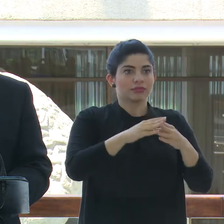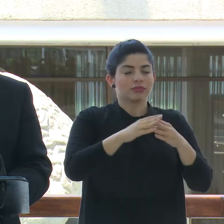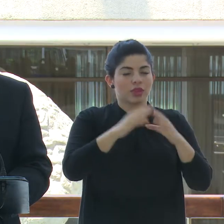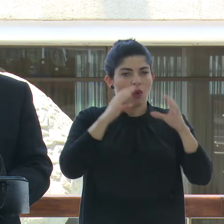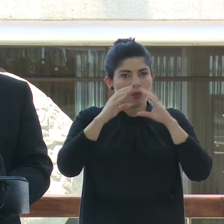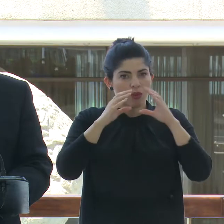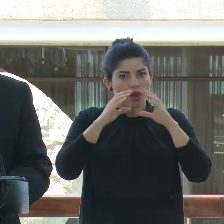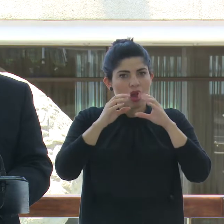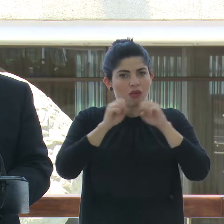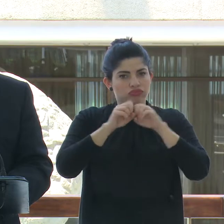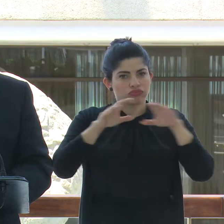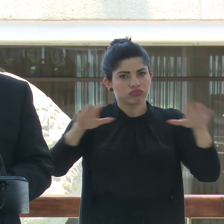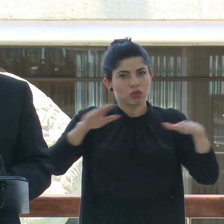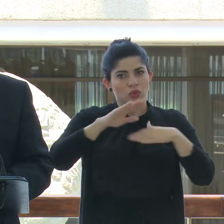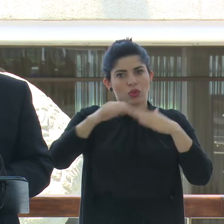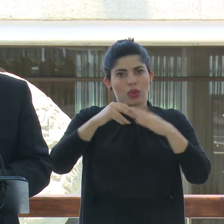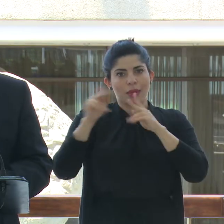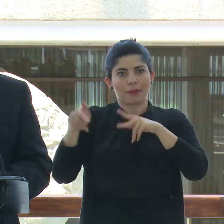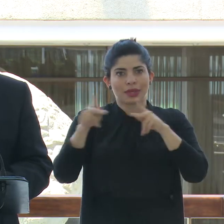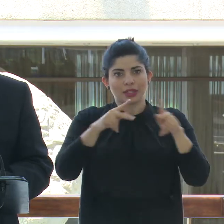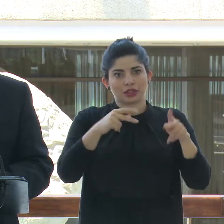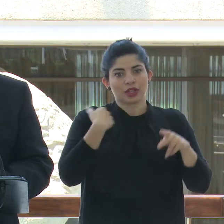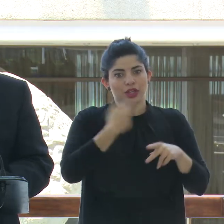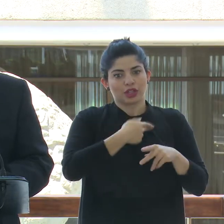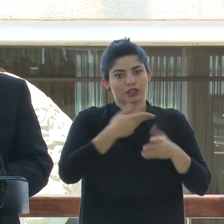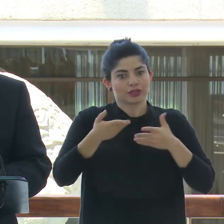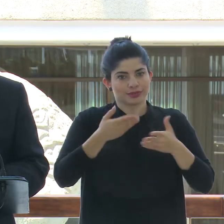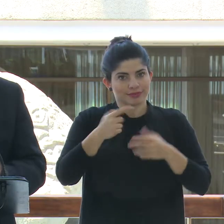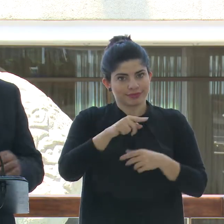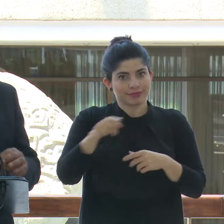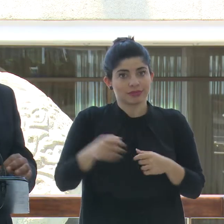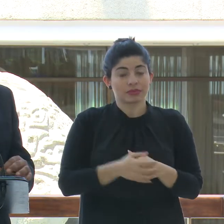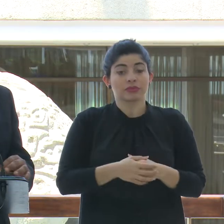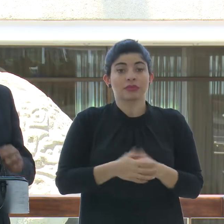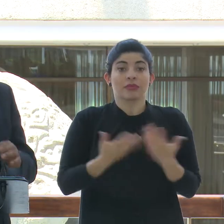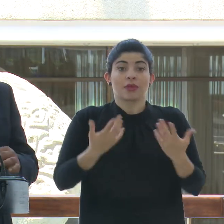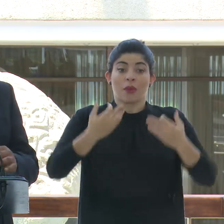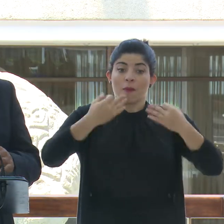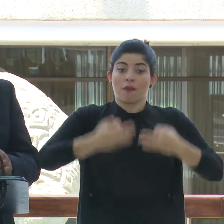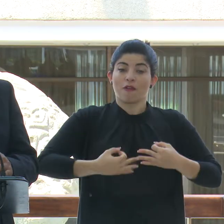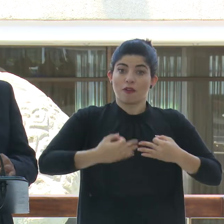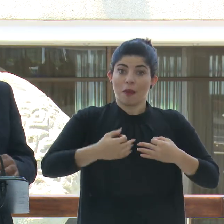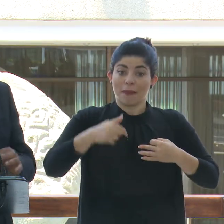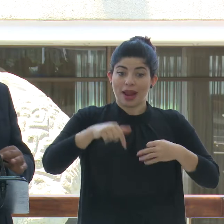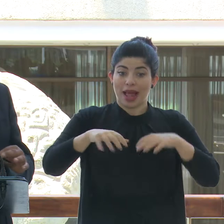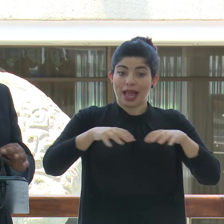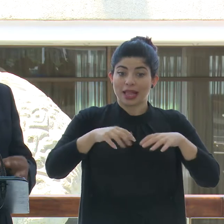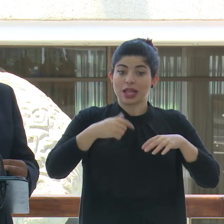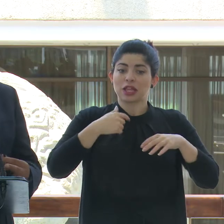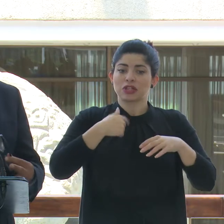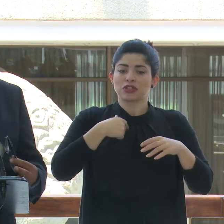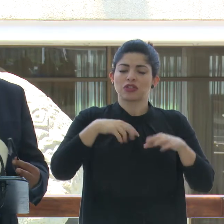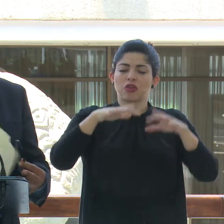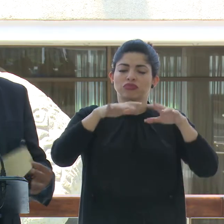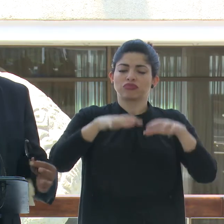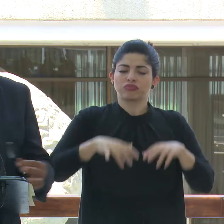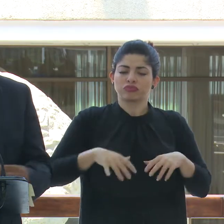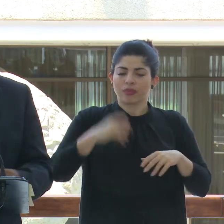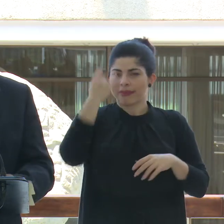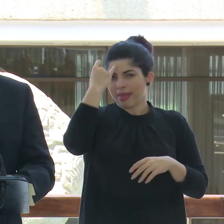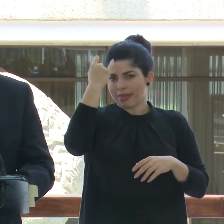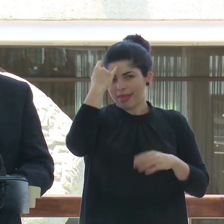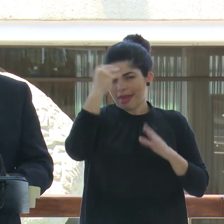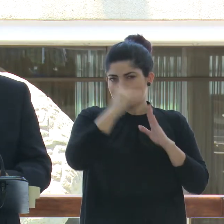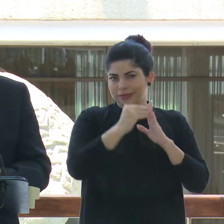personas a quienes nos debemos. Dada la formalidad del evento, me permití escribir unas ideas, señor